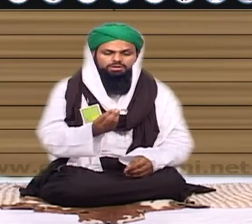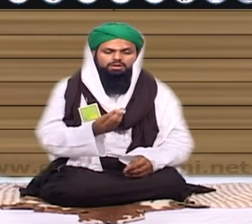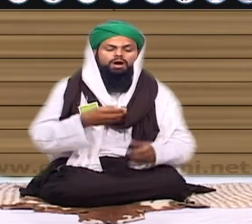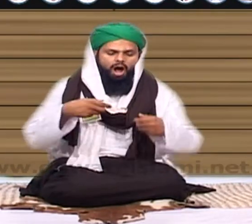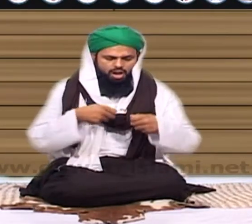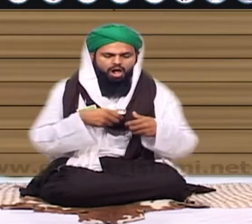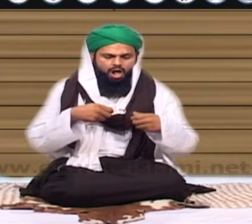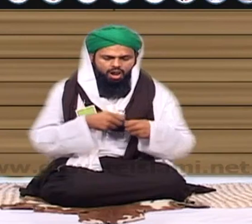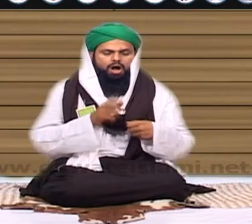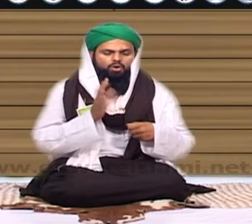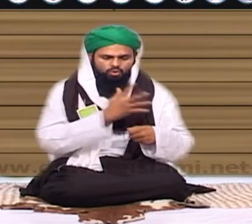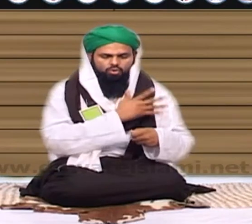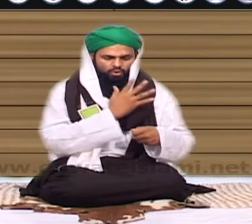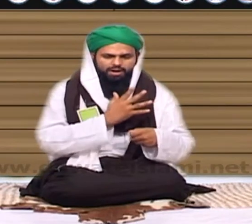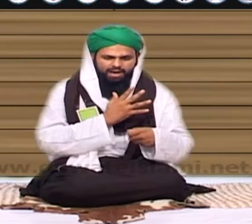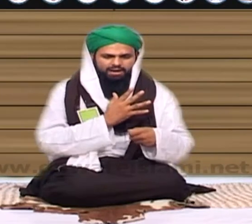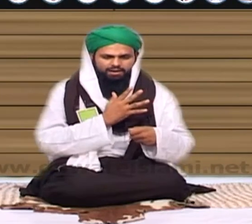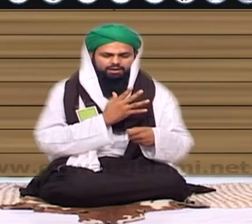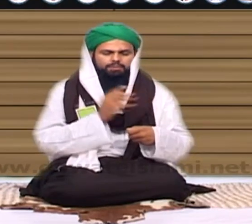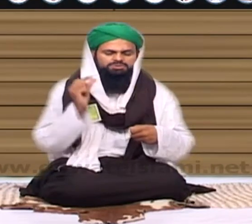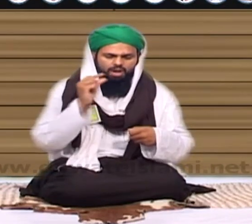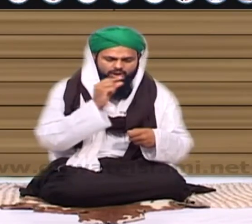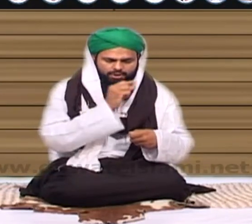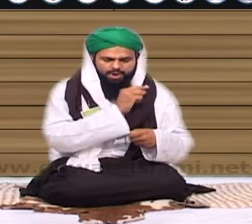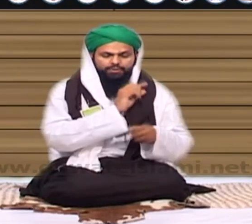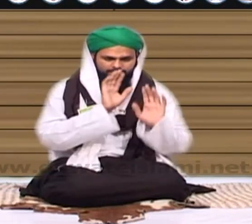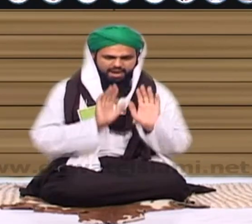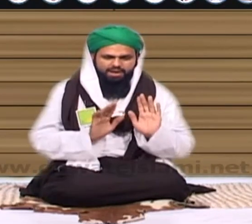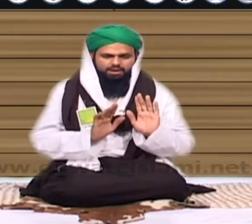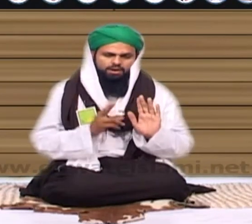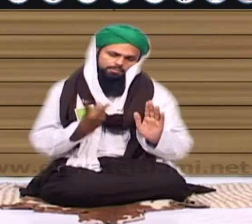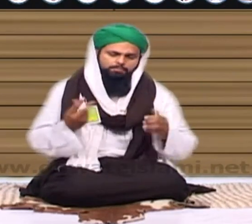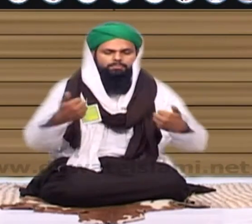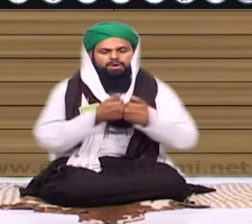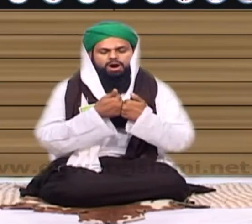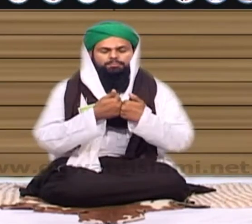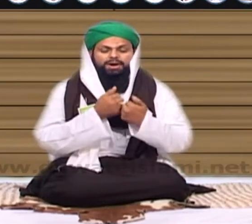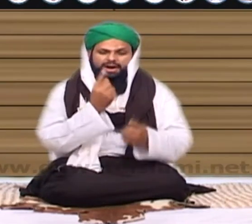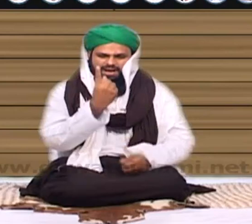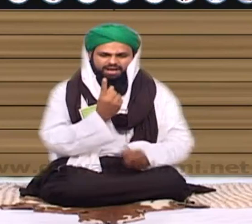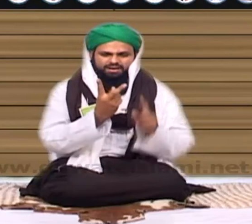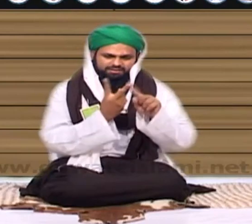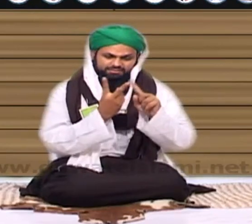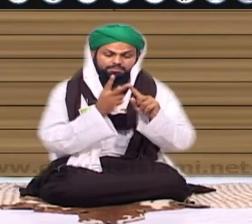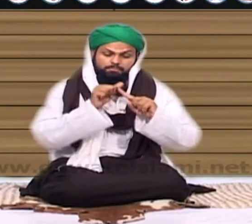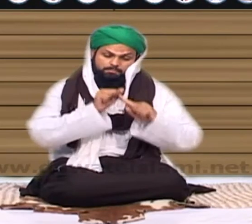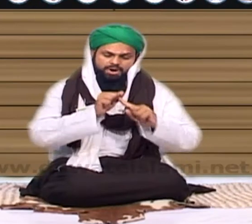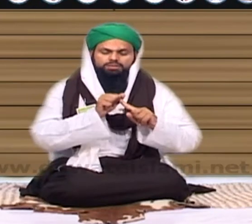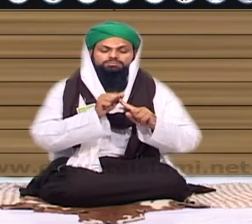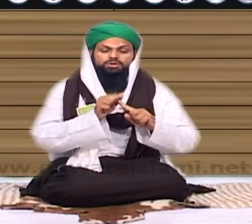آپ دوسرے اپنے اورال رکھتے ہیں وضائف رکھتے ہیں مشاغل رکھتے ہیں ایک وضیف آئیے بھی کر رہے ہیں کہ روزانہ